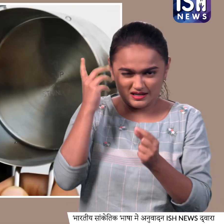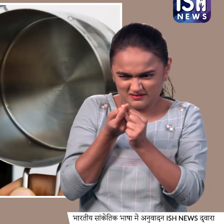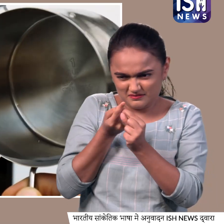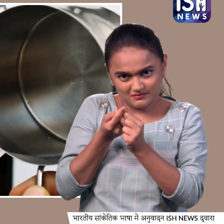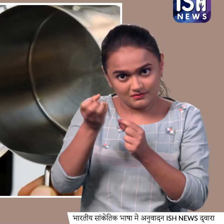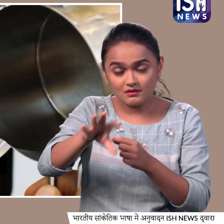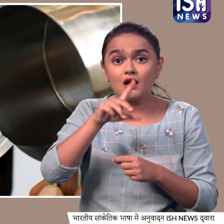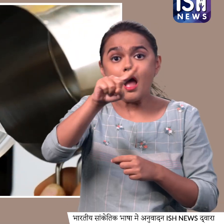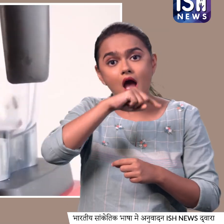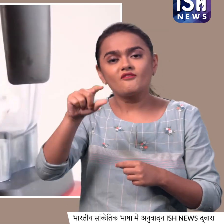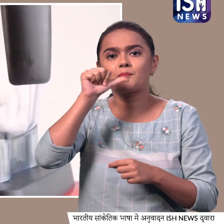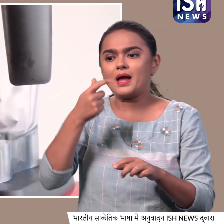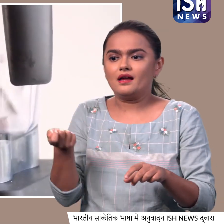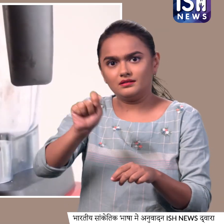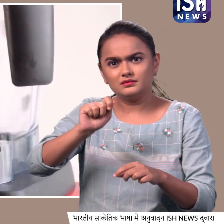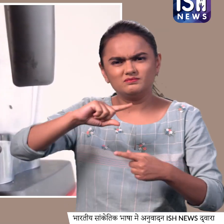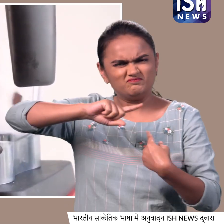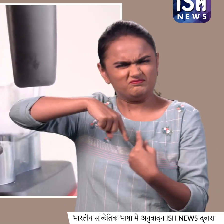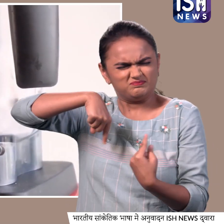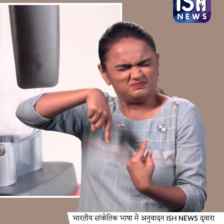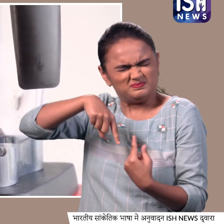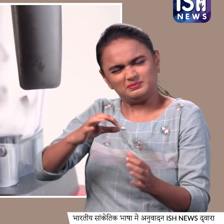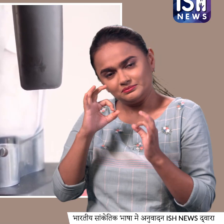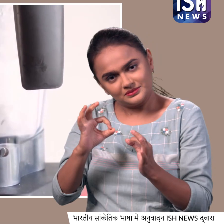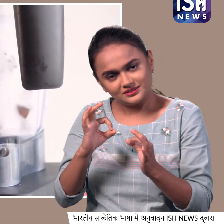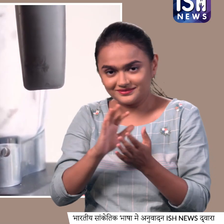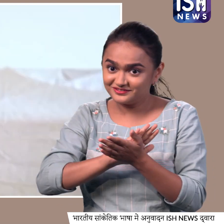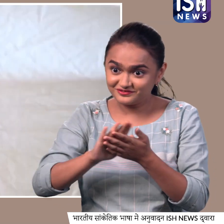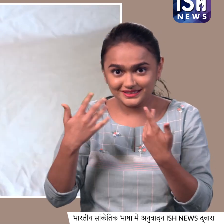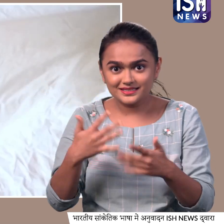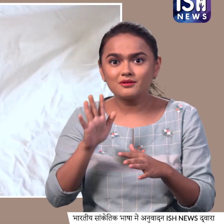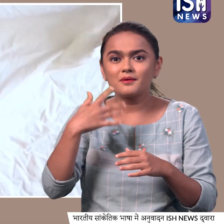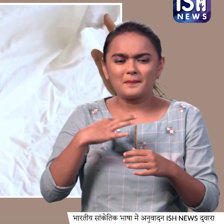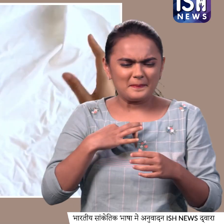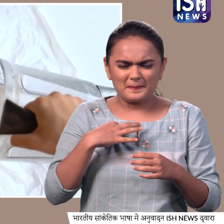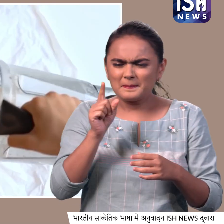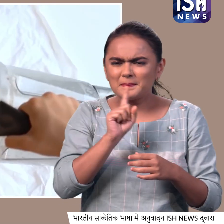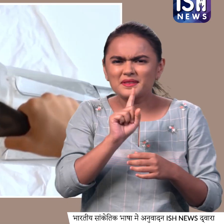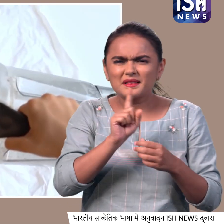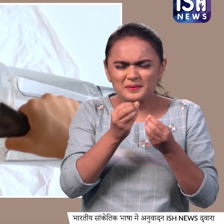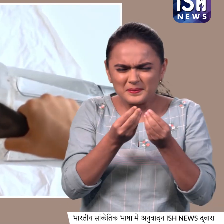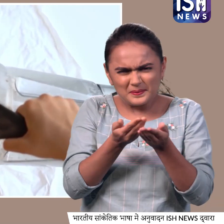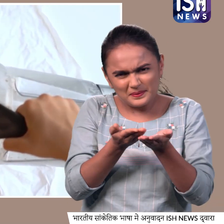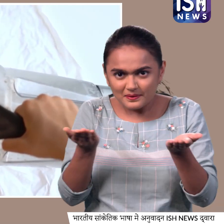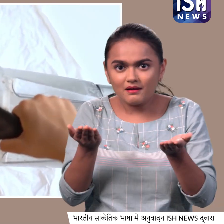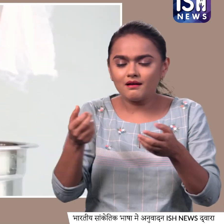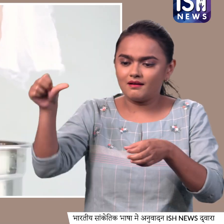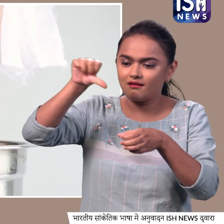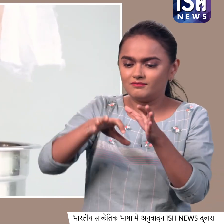.5 कप बानी, इसको अच्छे से पीस ले, अब बस एक पतली सूती का कपड़ा ले और चान ले और